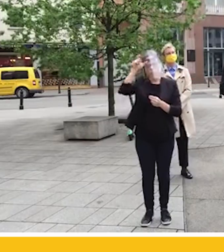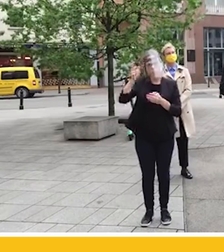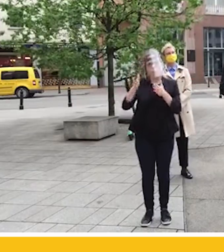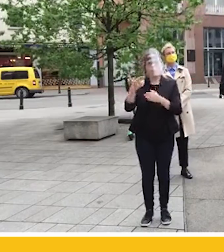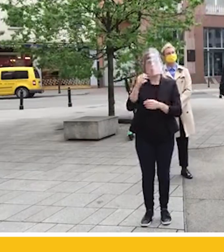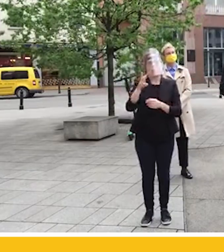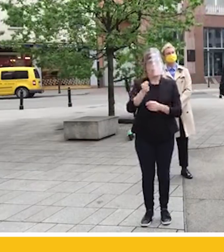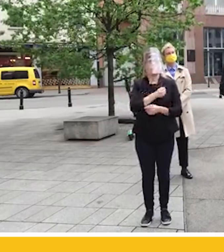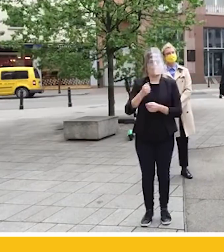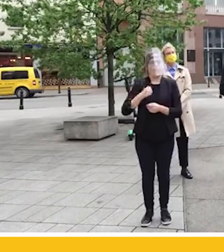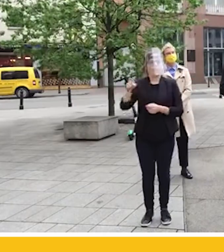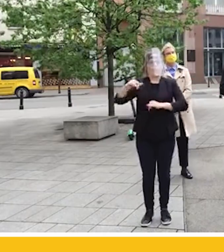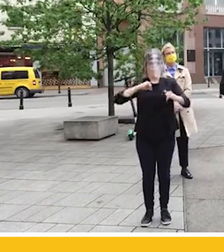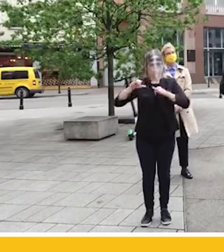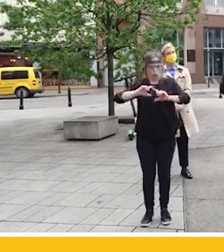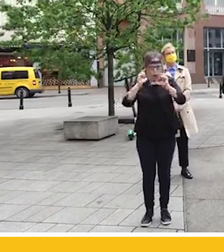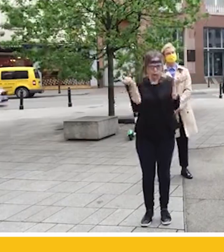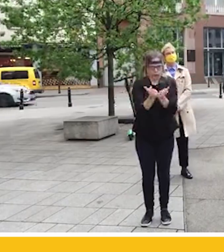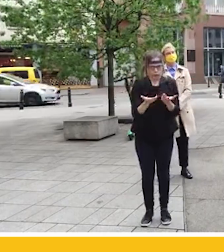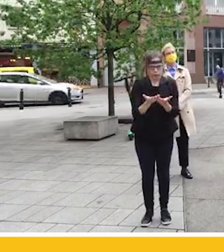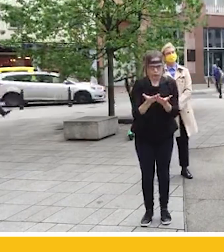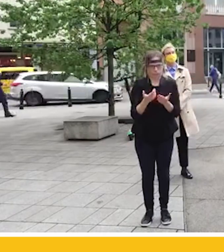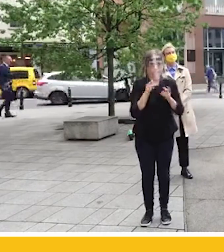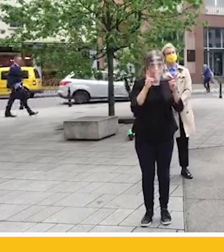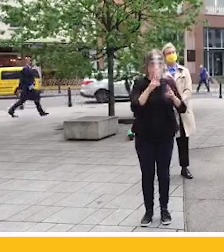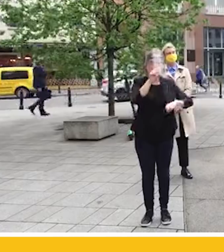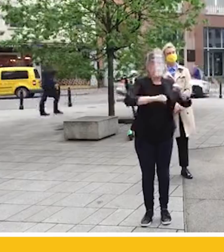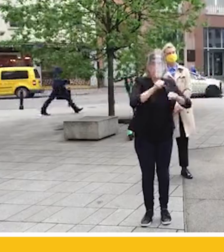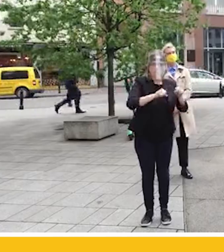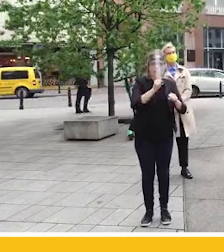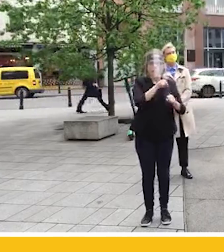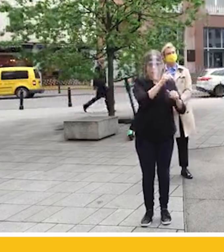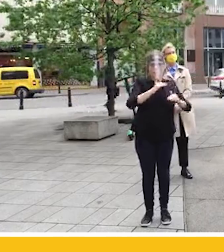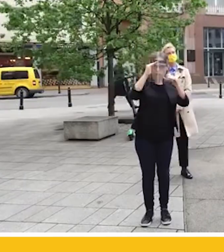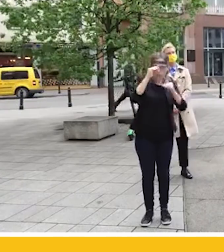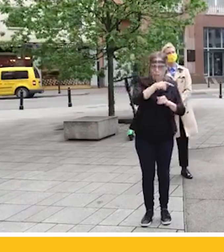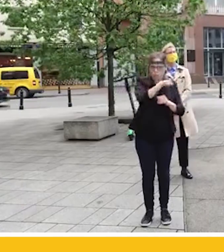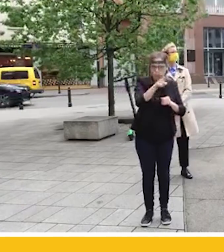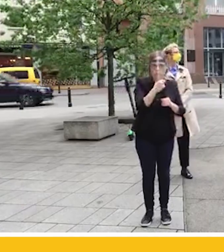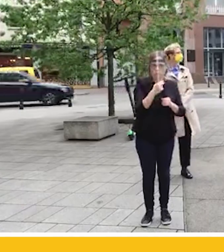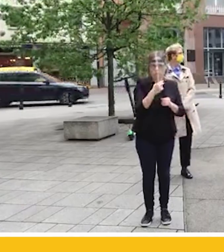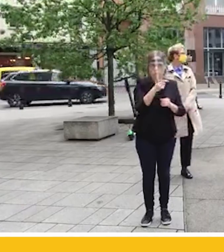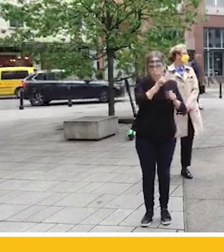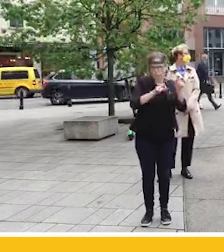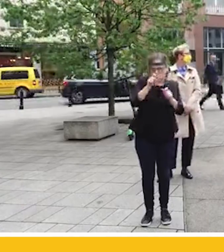Mam nadzieję, że sędziom Sądu Najwyższego wystarczy siły i wystarczy